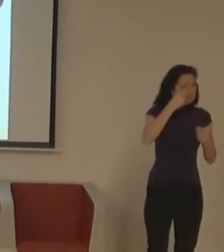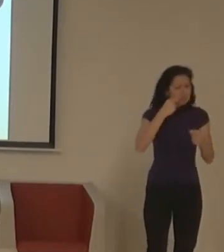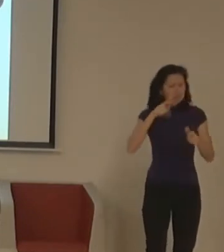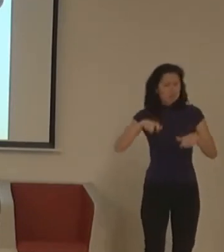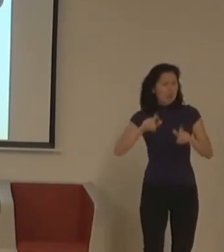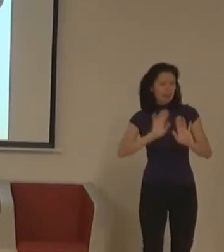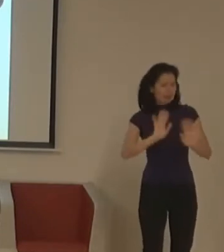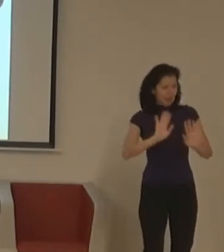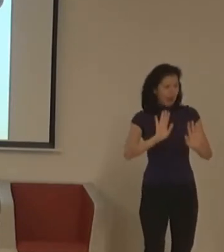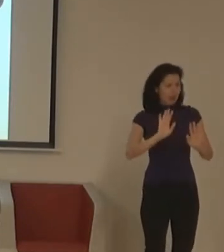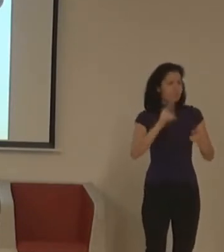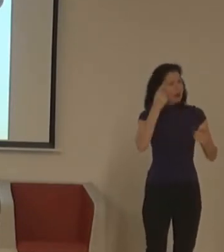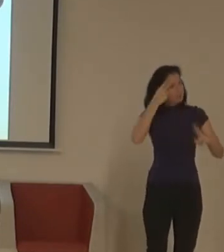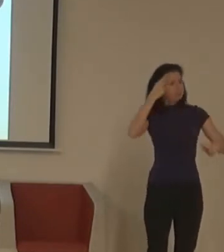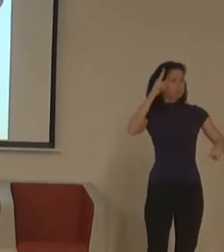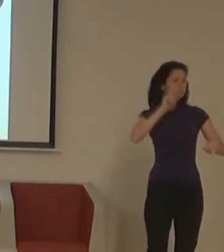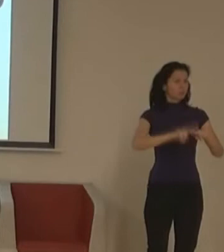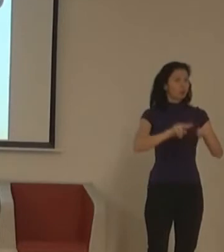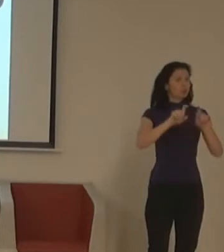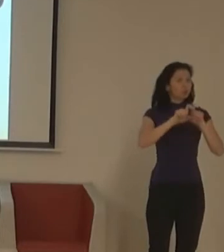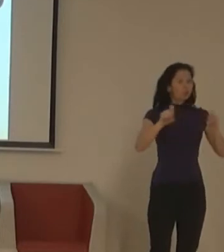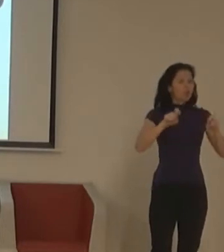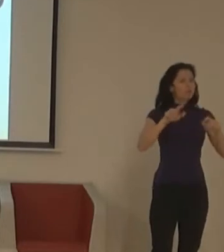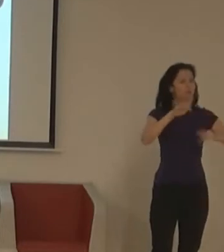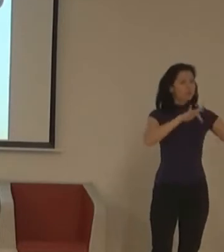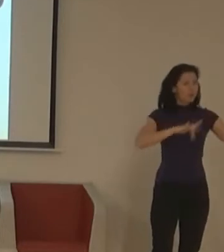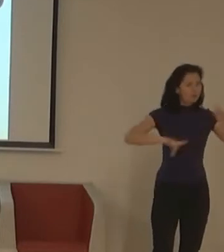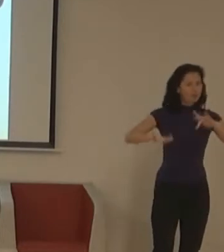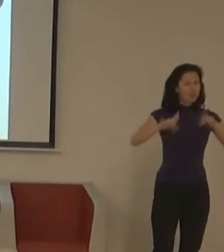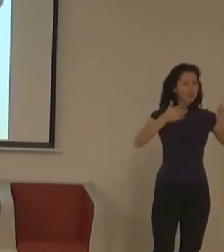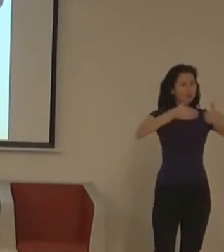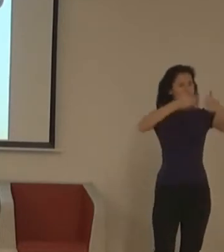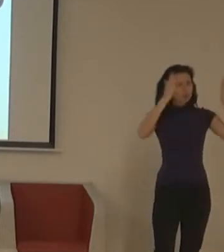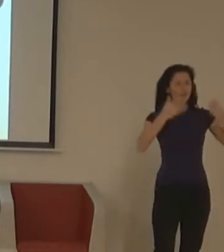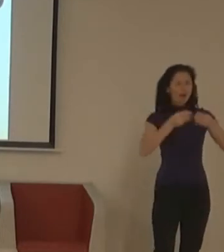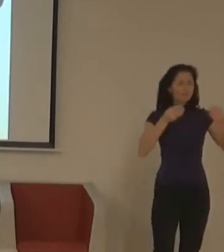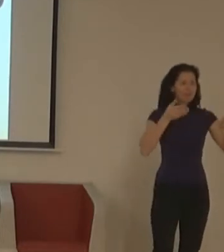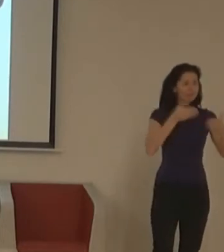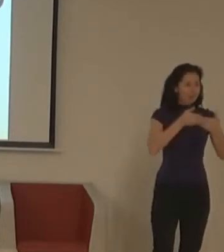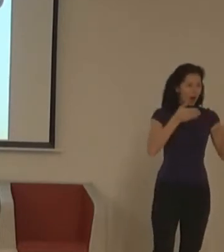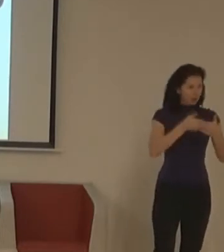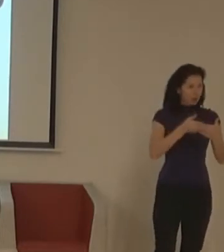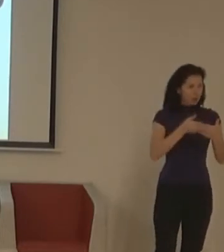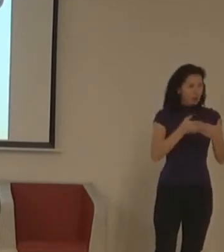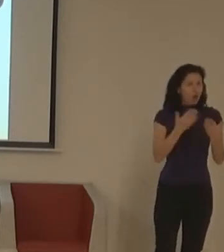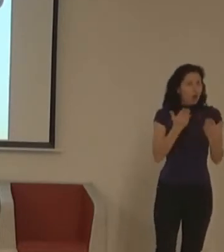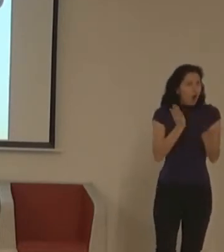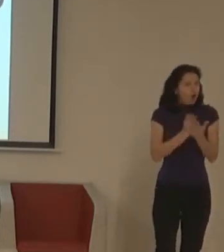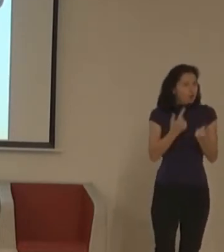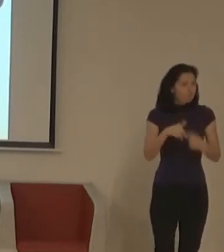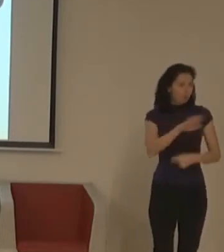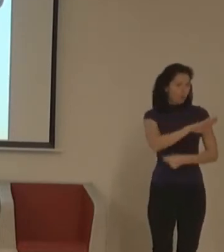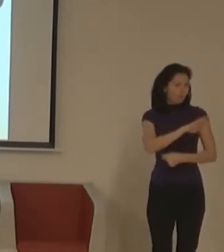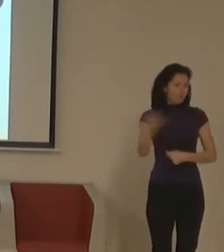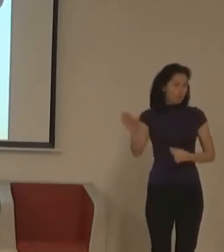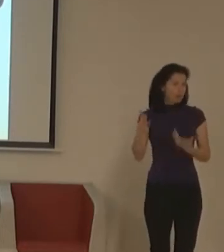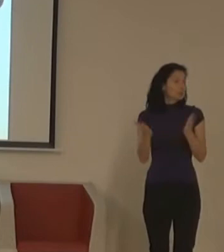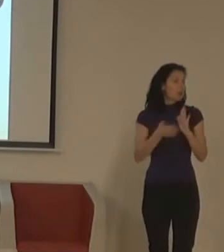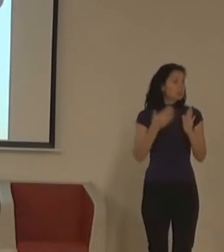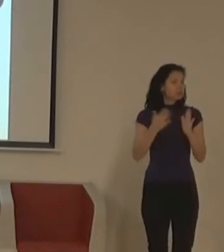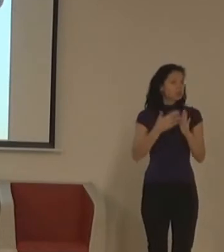ale pro kohokoliv, protože bezbariérovej přístup, bezbariérovou toaletu, může chtít využít člověk na vozejku, člověk